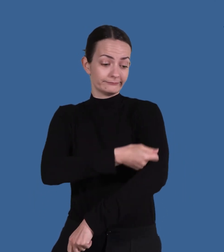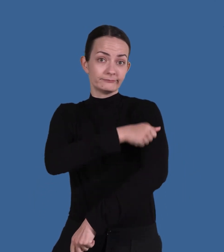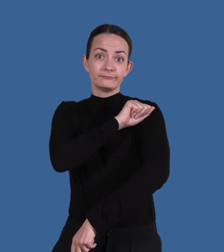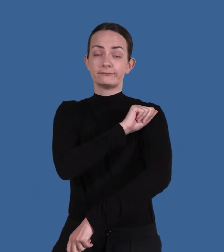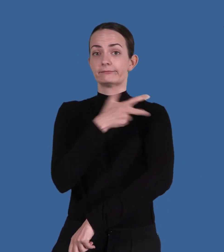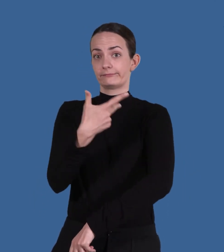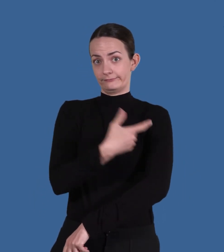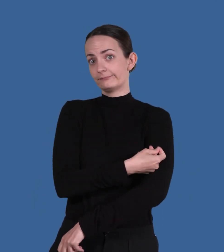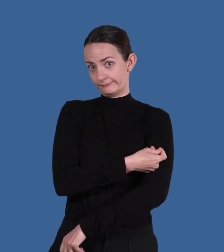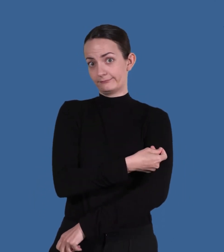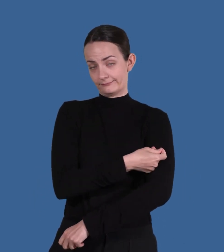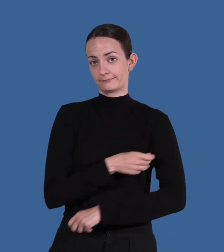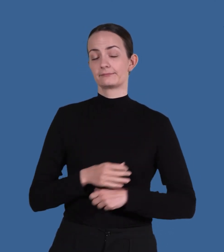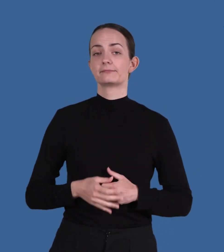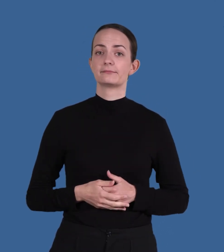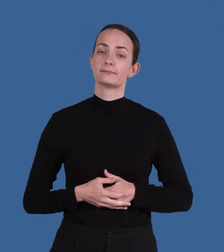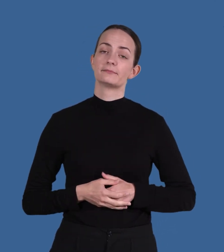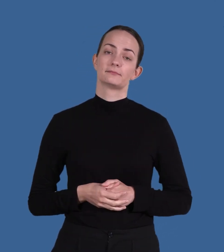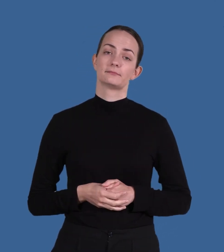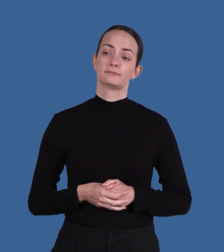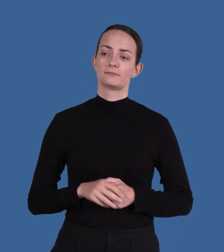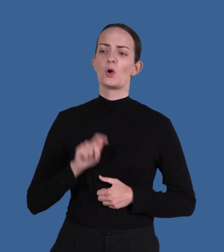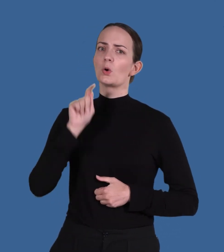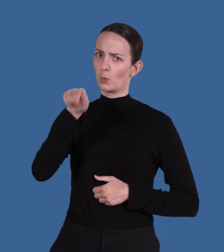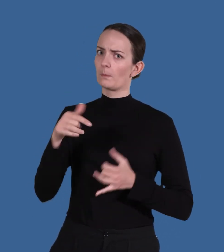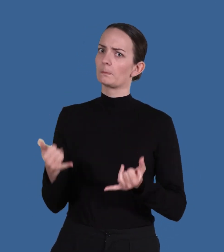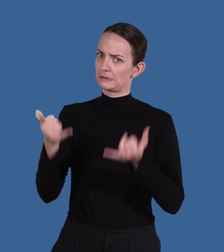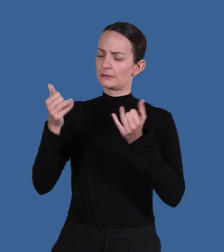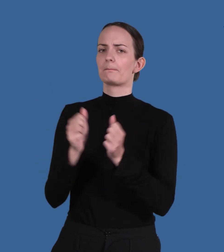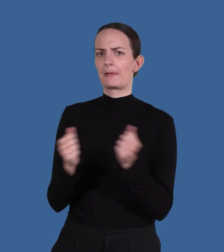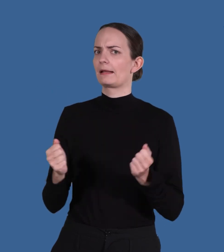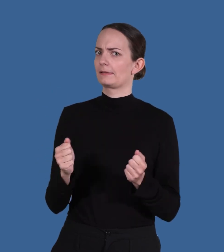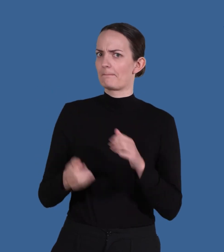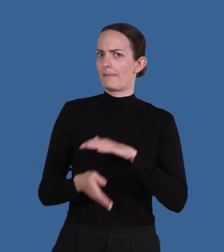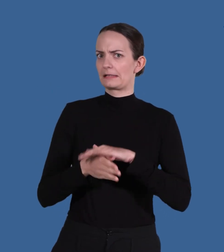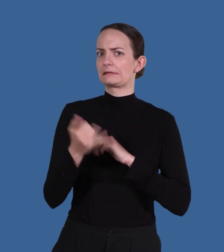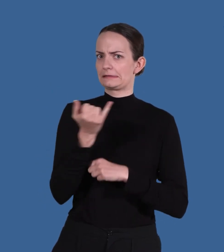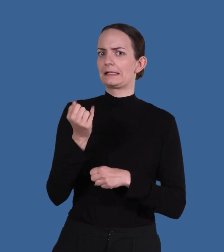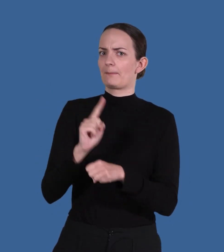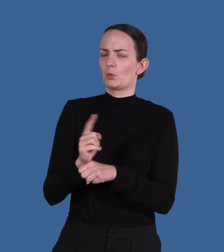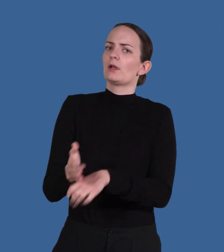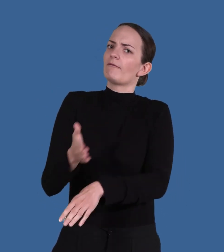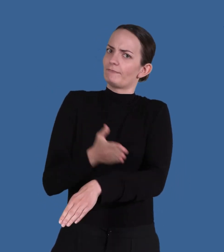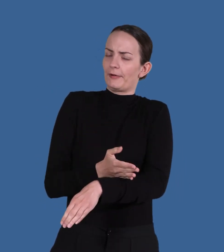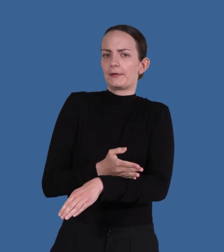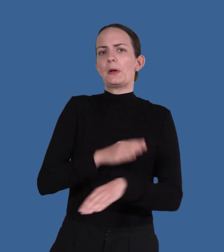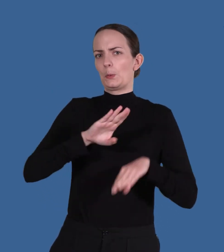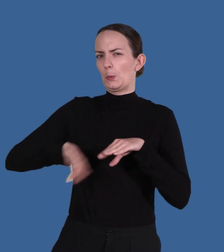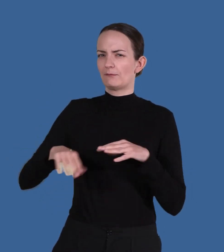överarmen vid en vaccination Kom i tid men tidigast 10 minuter före bokad tid för att undvika trängsel